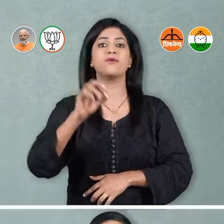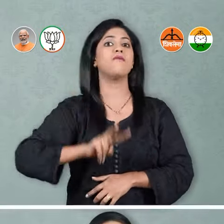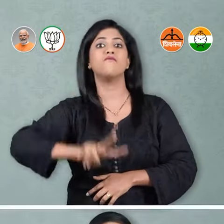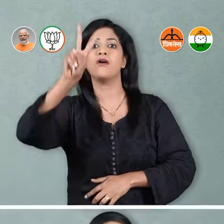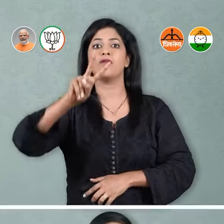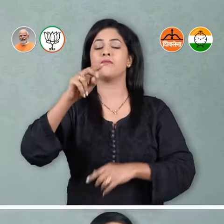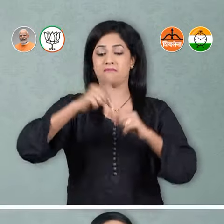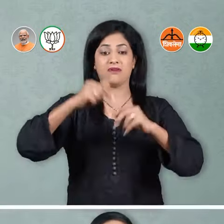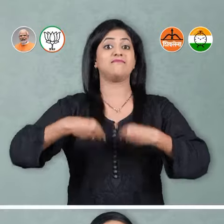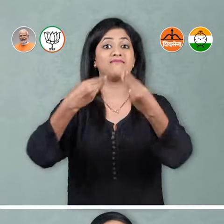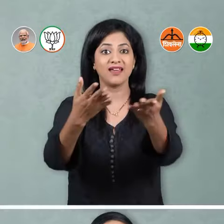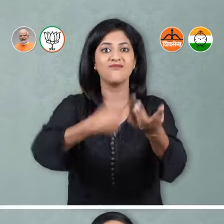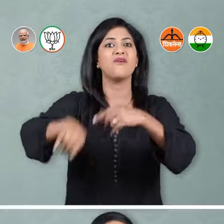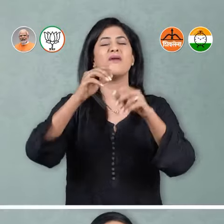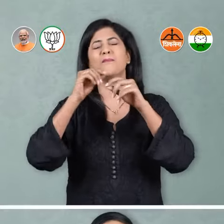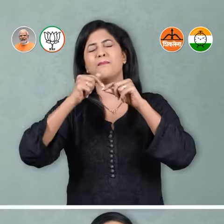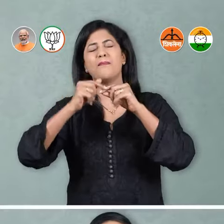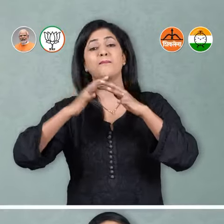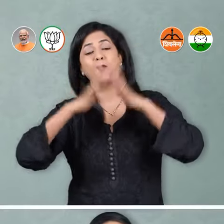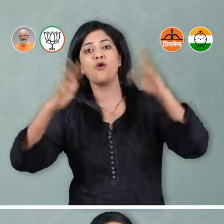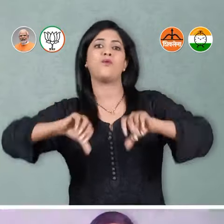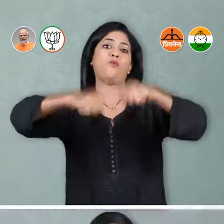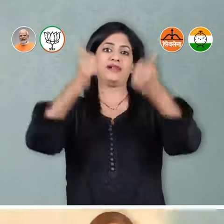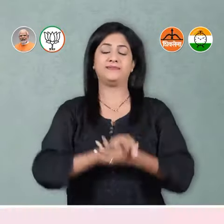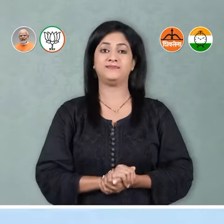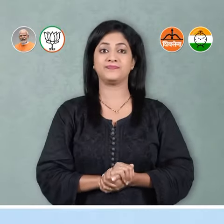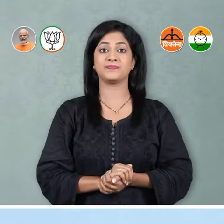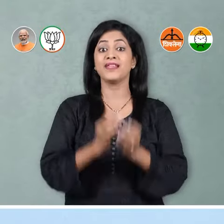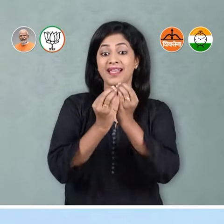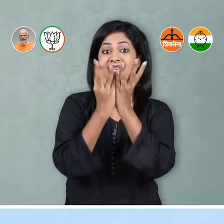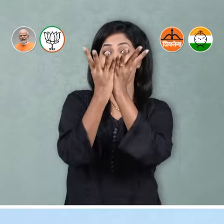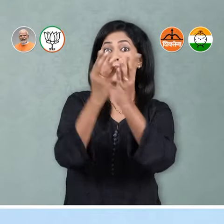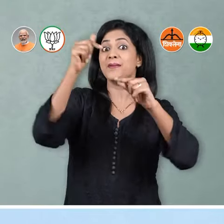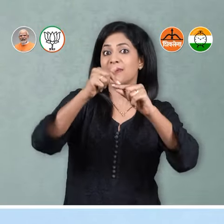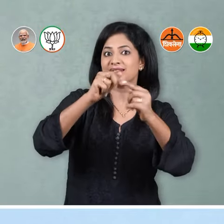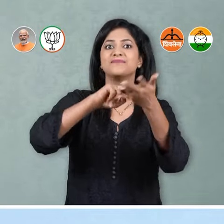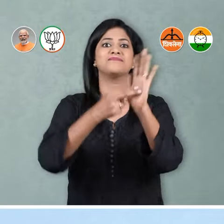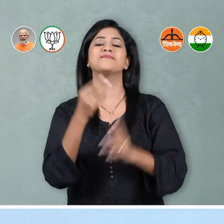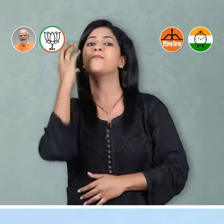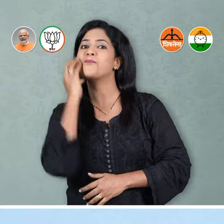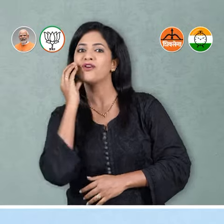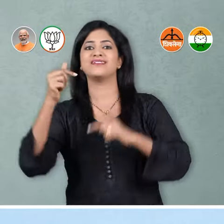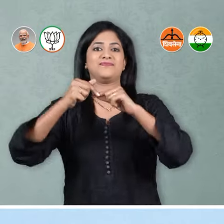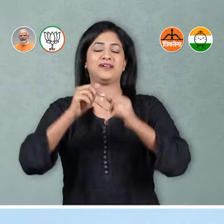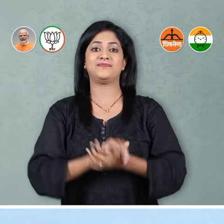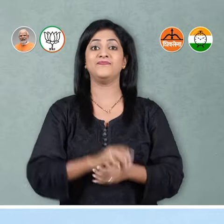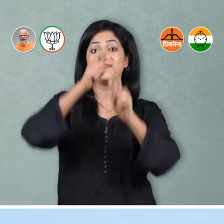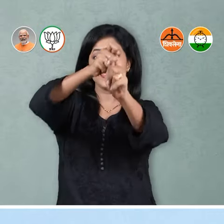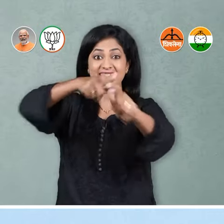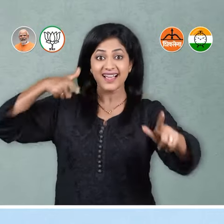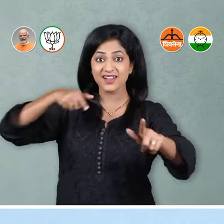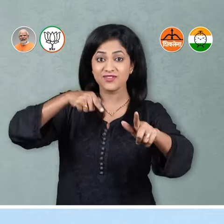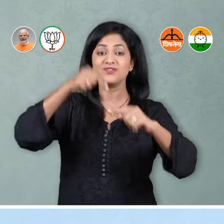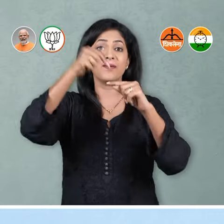मोलाचा मत देऊन प्रचंड बहुमतानी विजयी करा कमल चिननाला मत मंजे मोदी ना मत